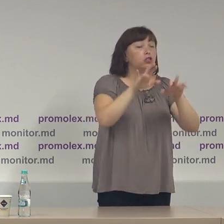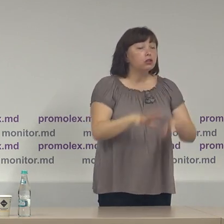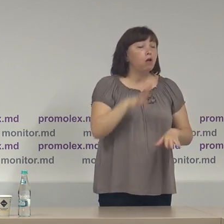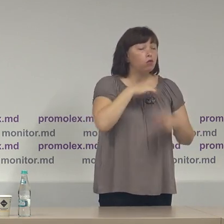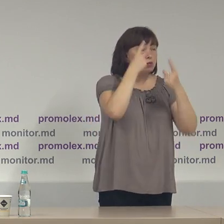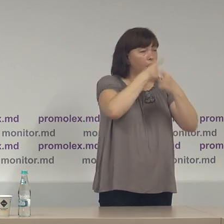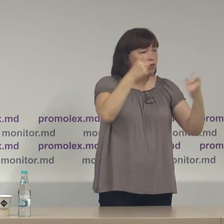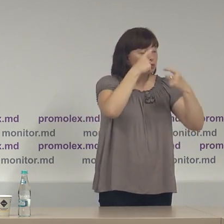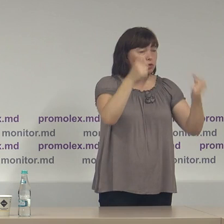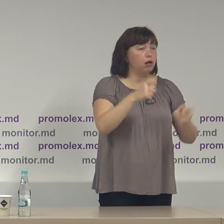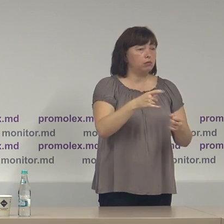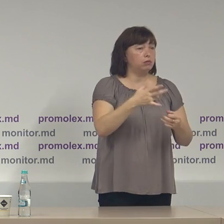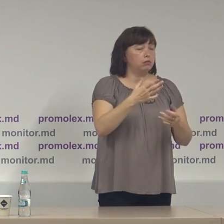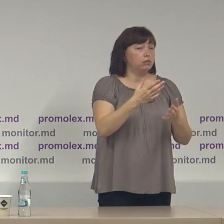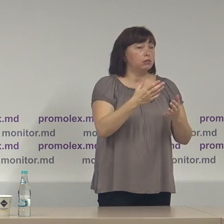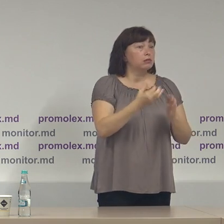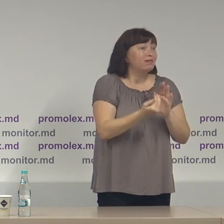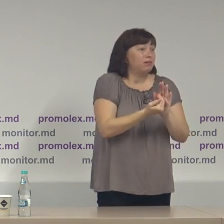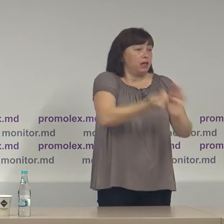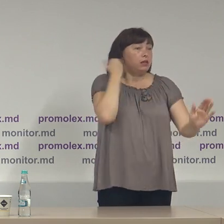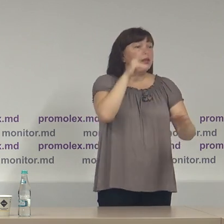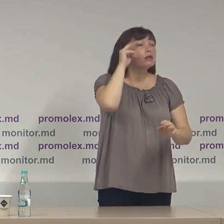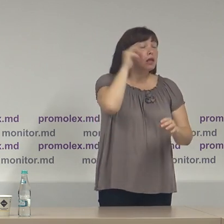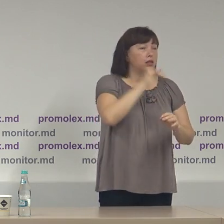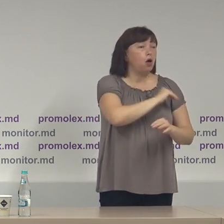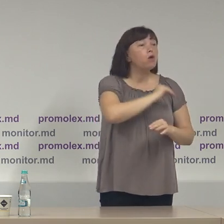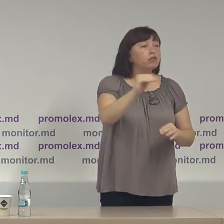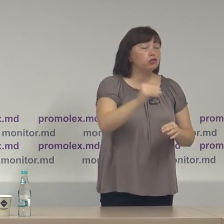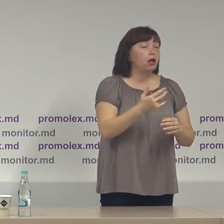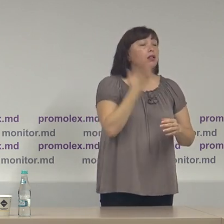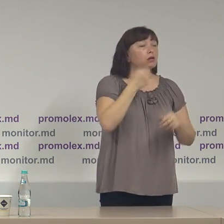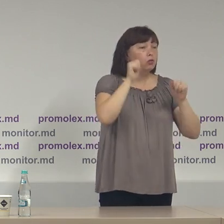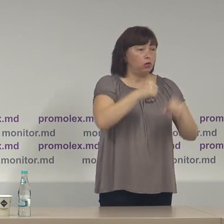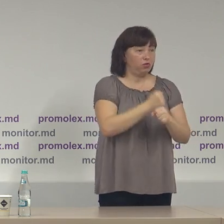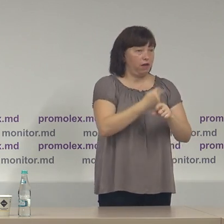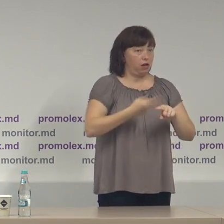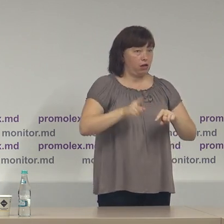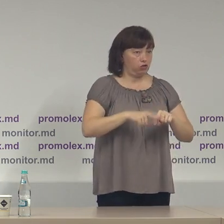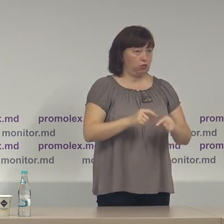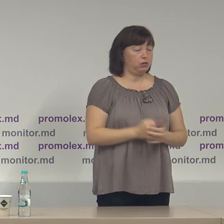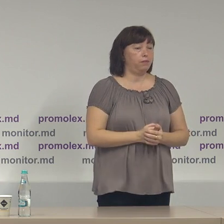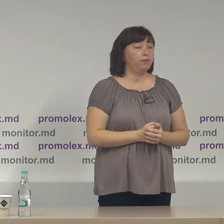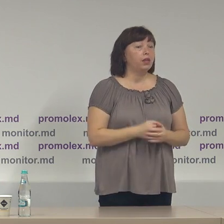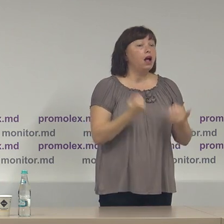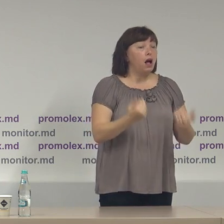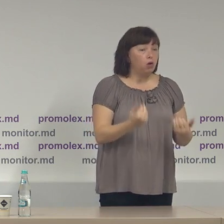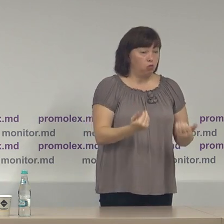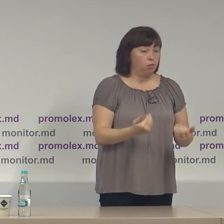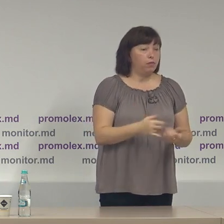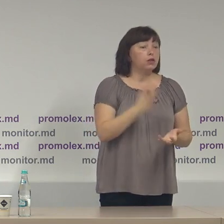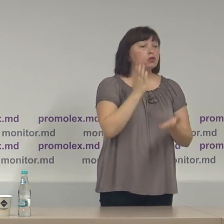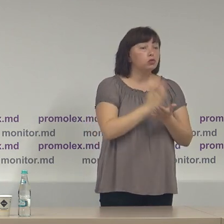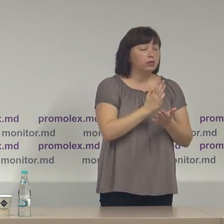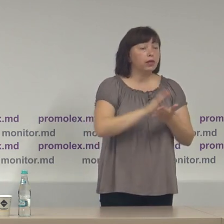fost anunțate public înainte de data oficială în care puteau să facă acest lucru la momentul de față